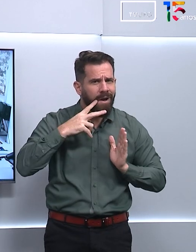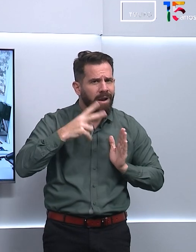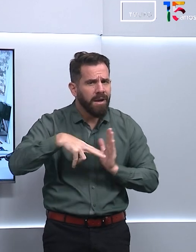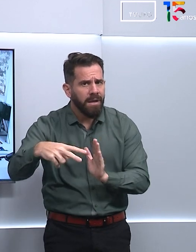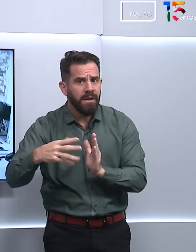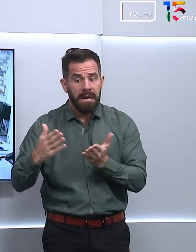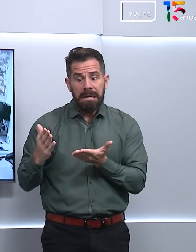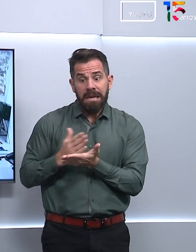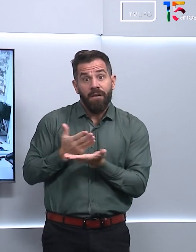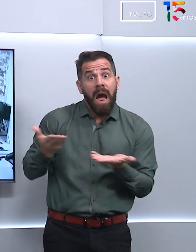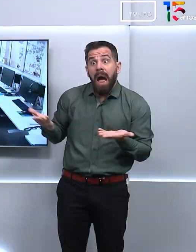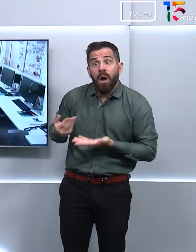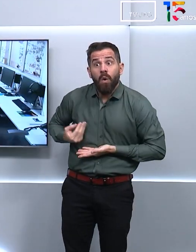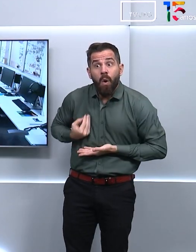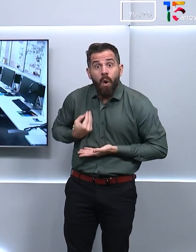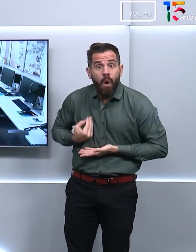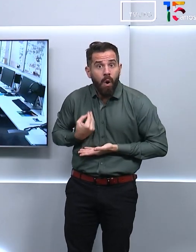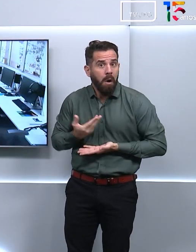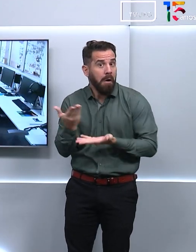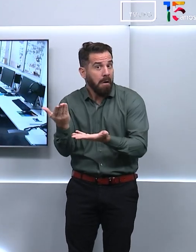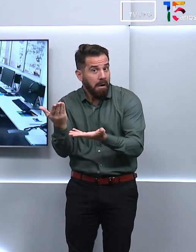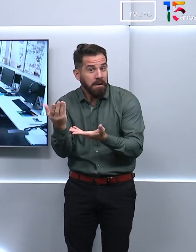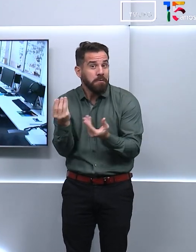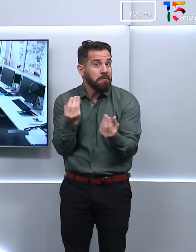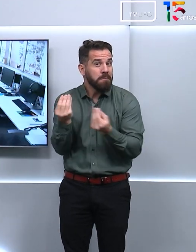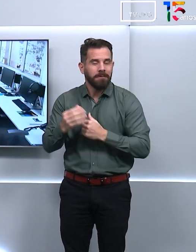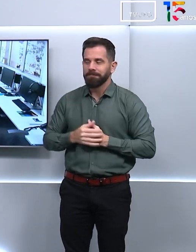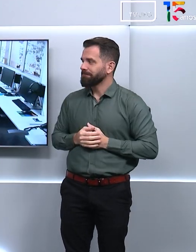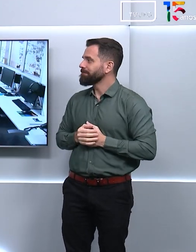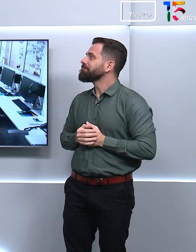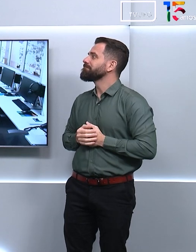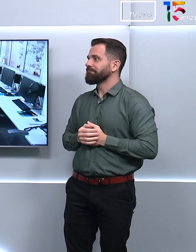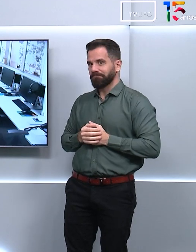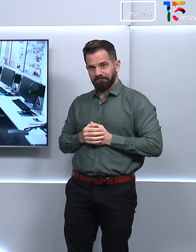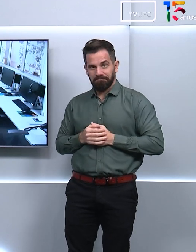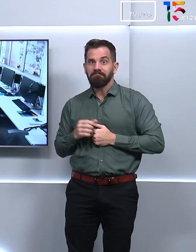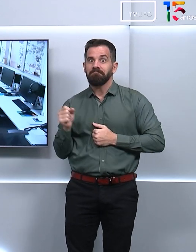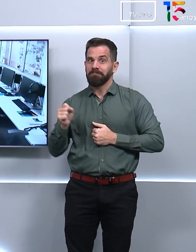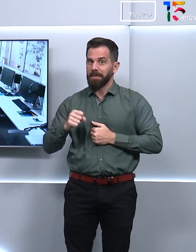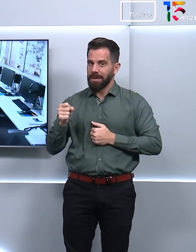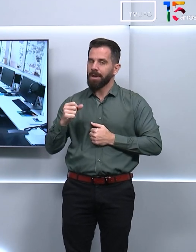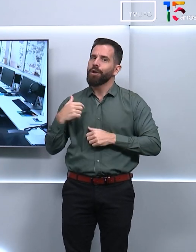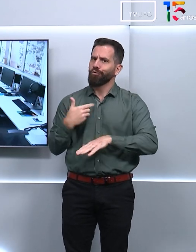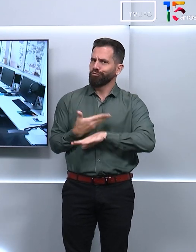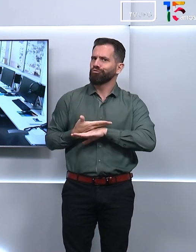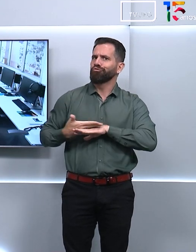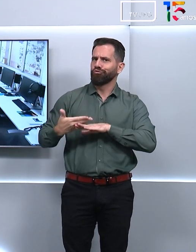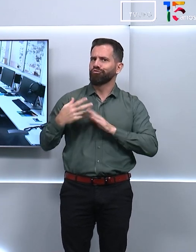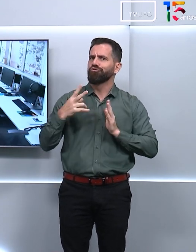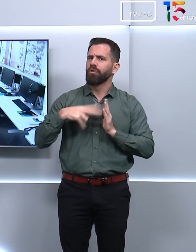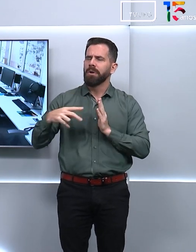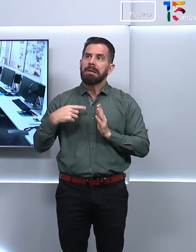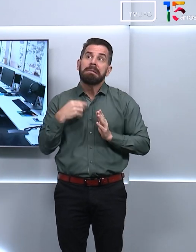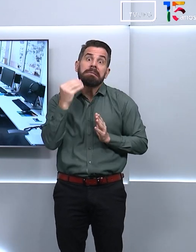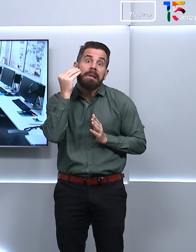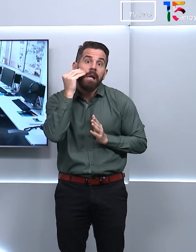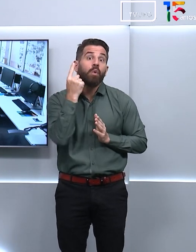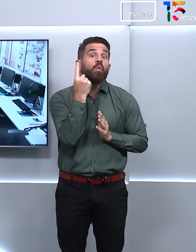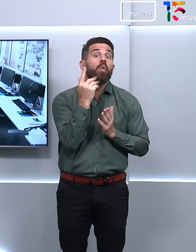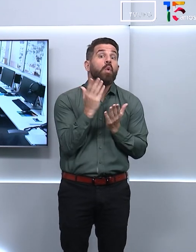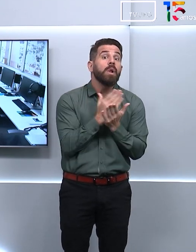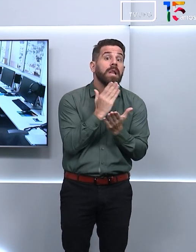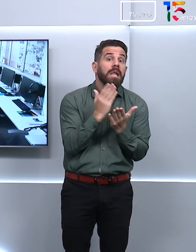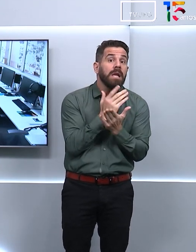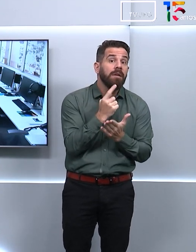agora? Como que está aí? Bom, tenho costume de ler. Tento ler uma média de um livro por mês, nem sempre é